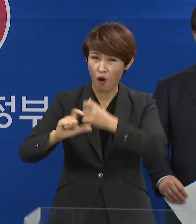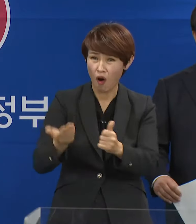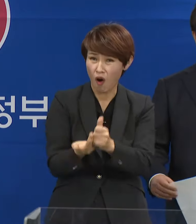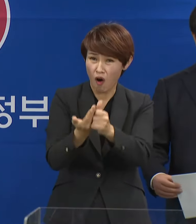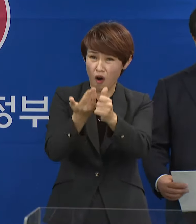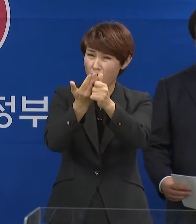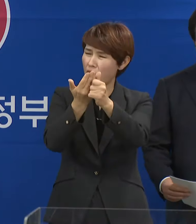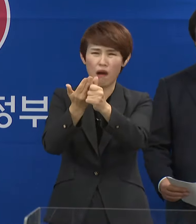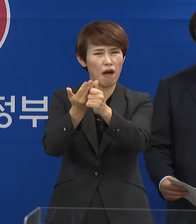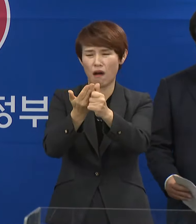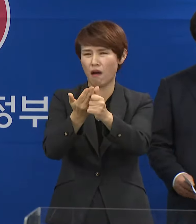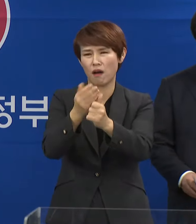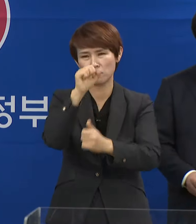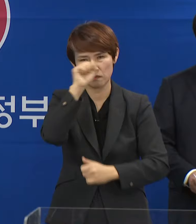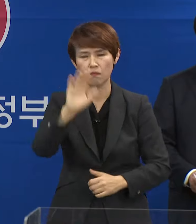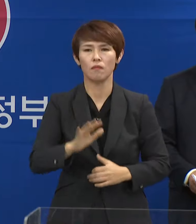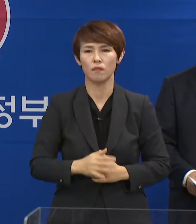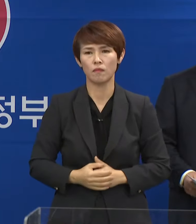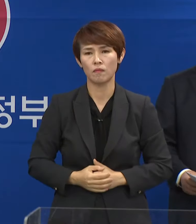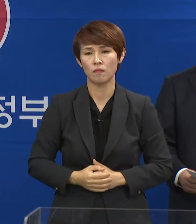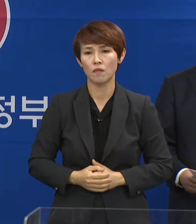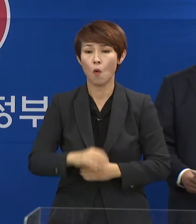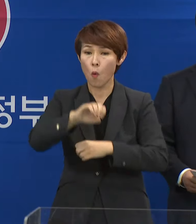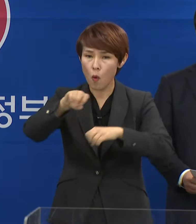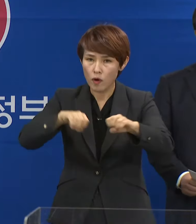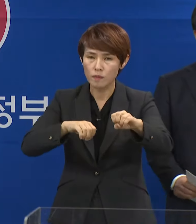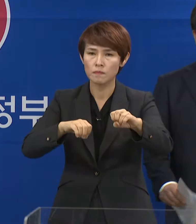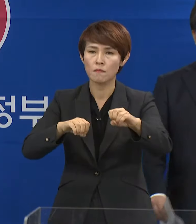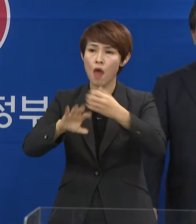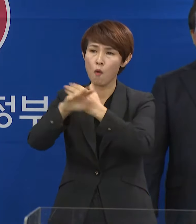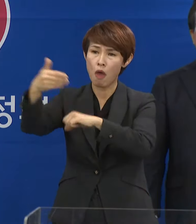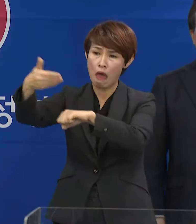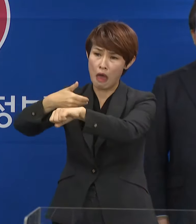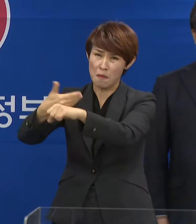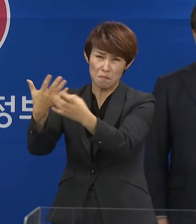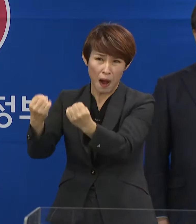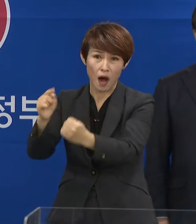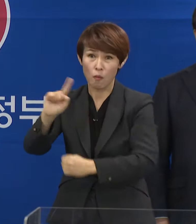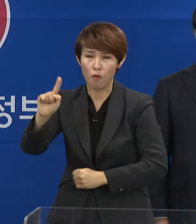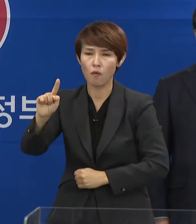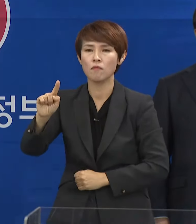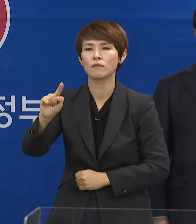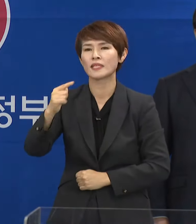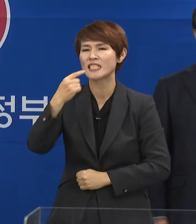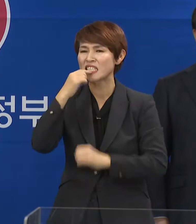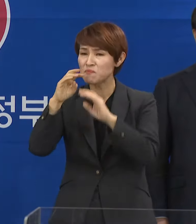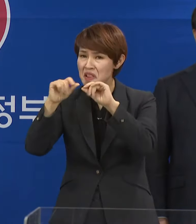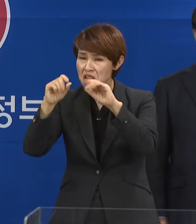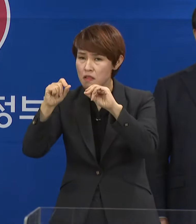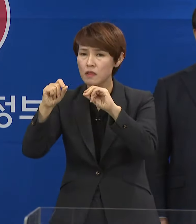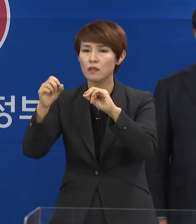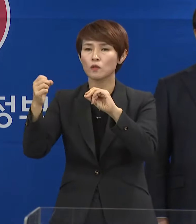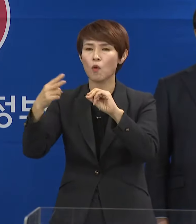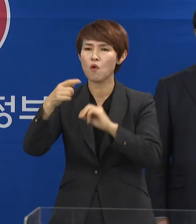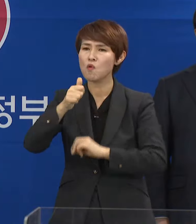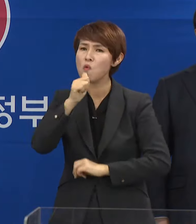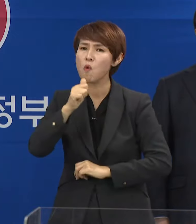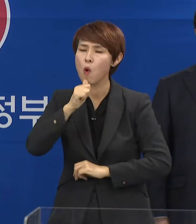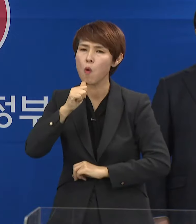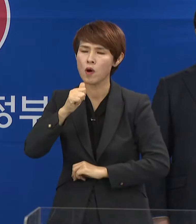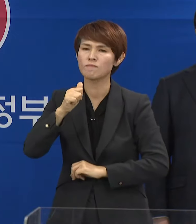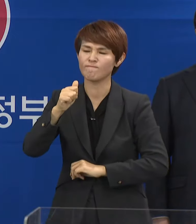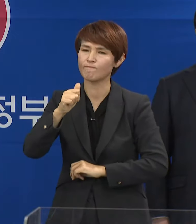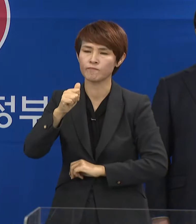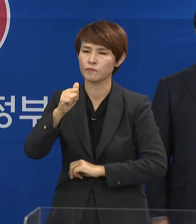합당한 결정이 아닙니다. 오히려 해외 수입에 절대적으로 의존하는 밀, 콩 같은